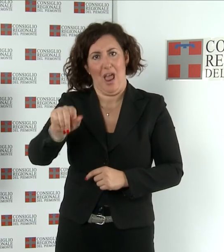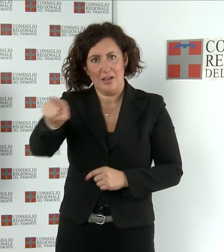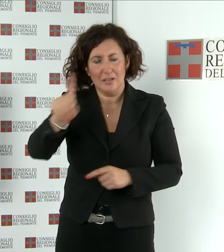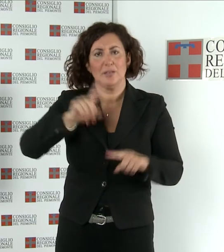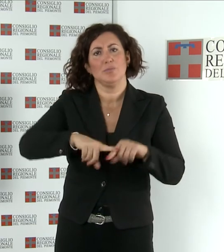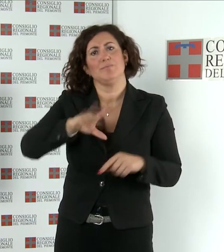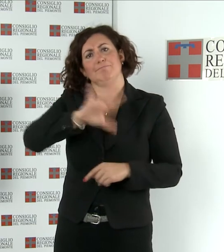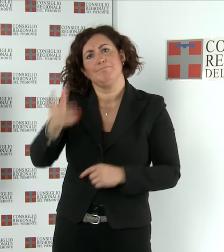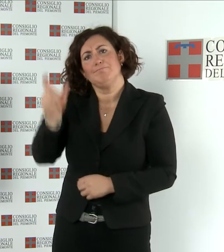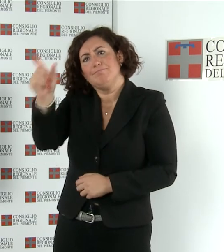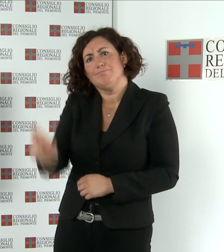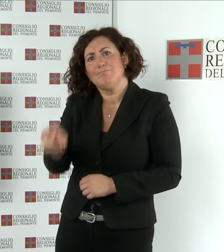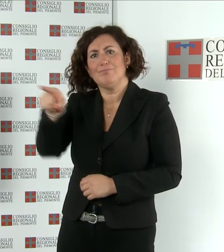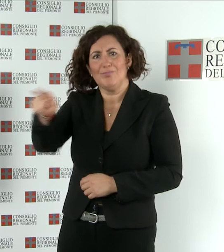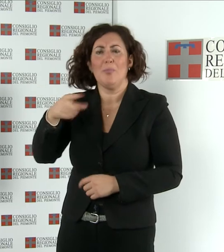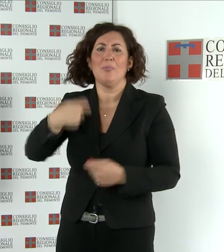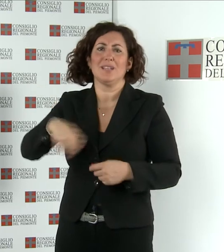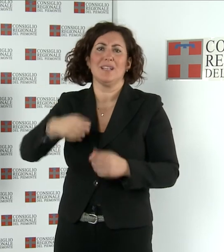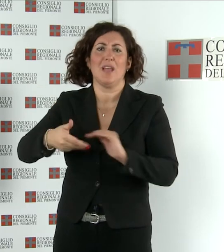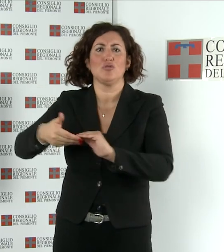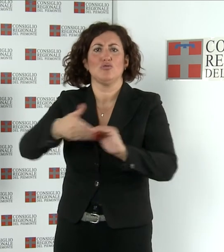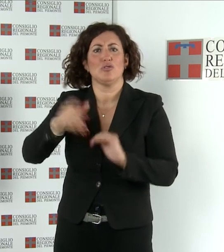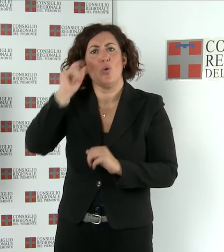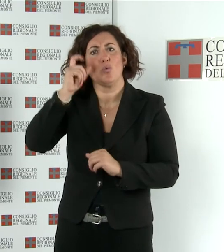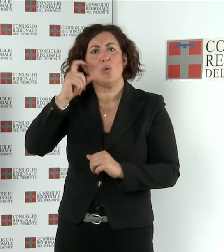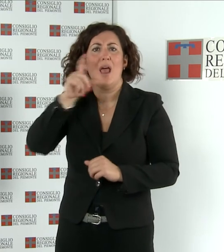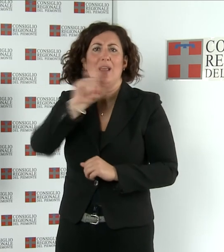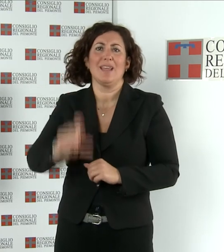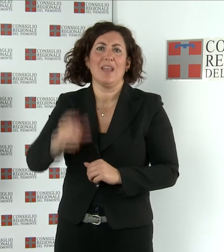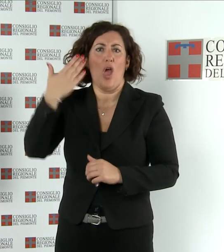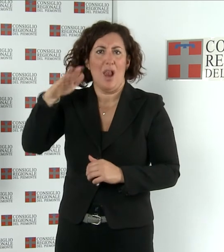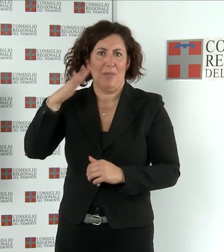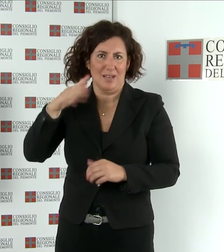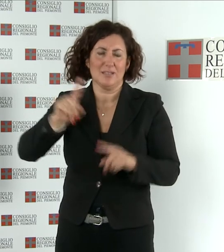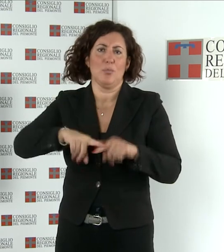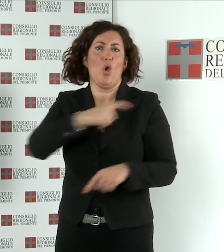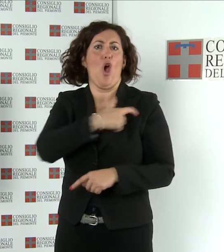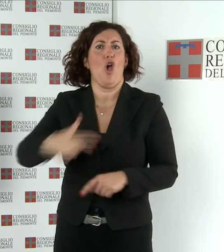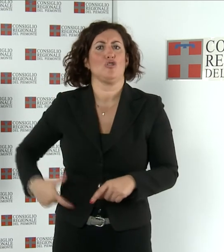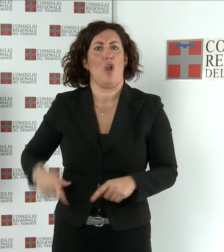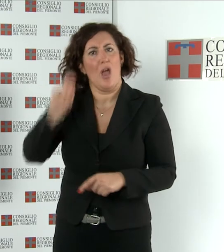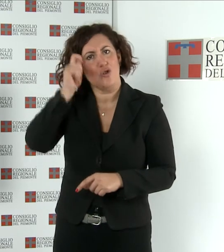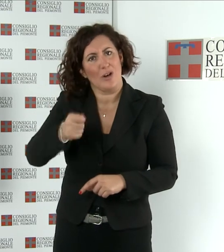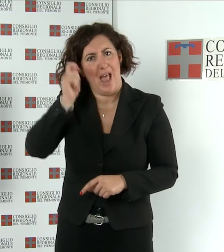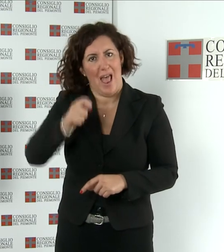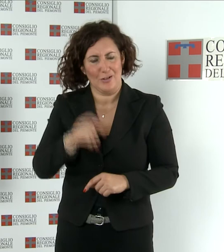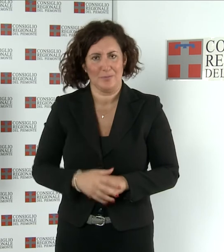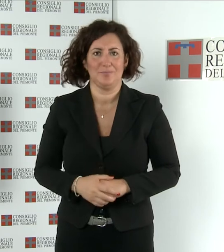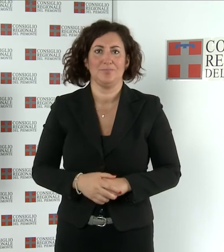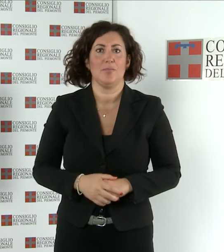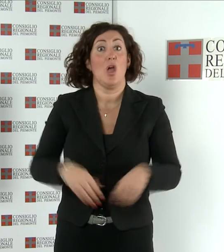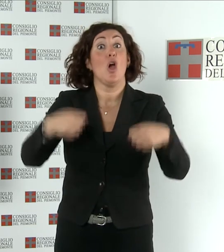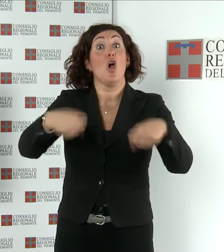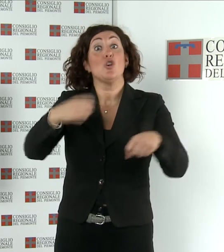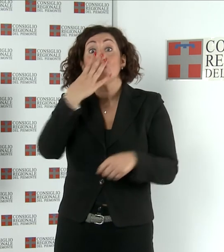Presidente dell'Associazione Culturale Italo-Albanese e il Console Onorario Arta Andoda. Scooter Sicuro Hanno imparato a